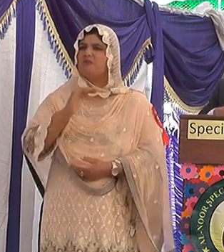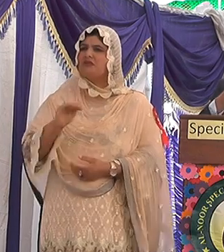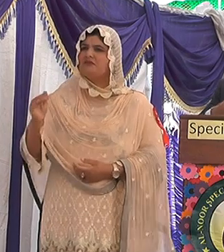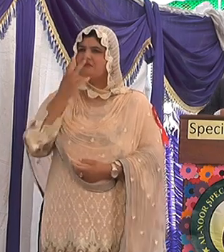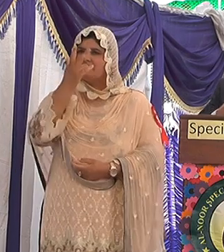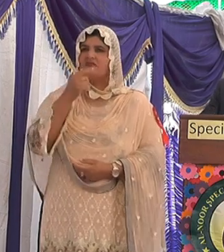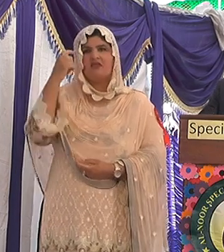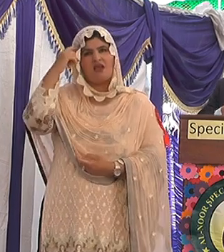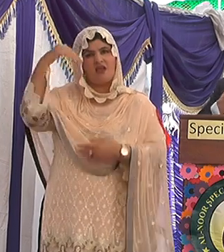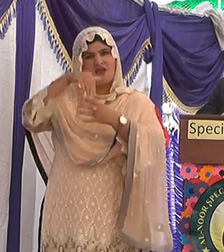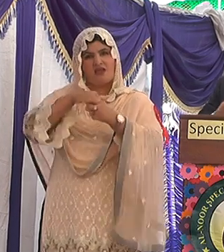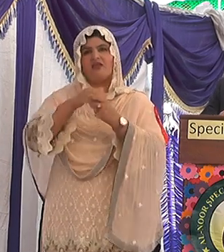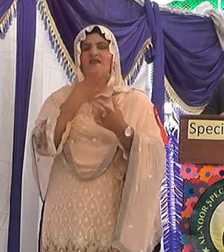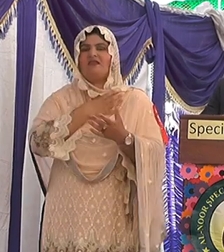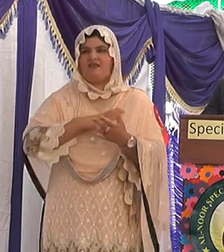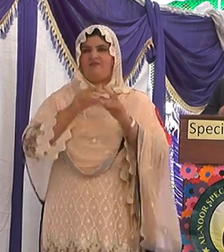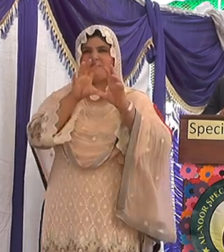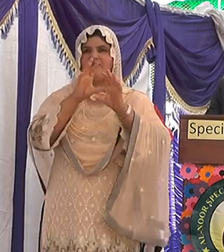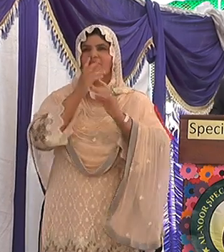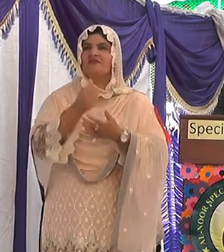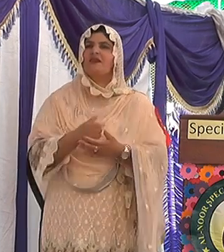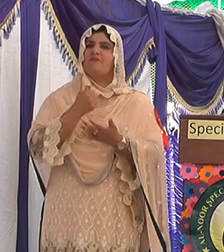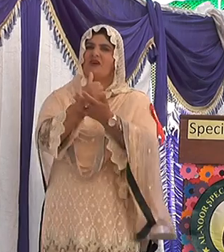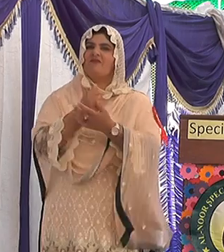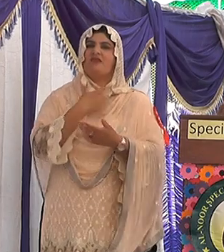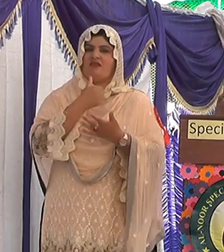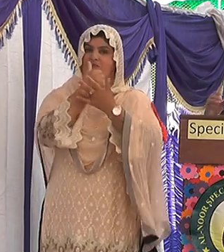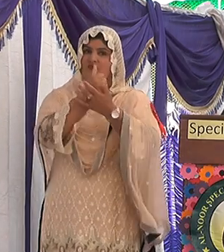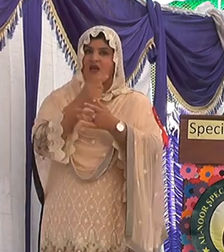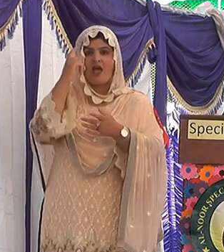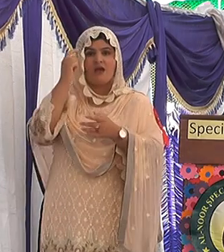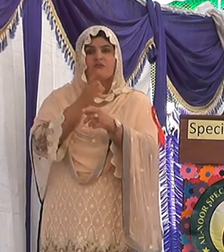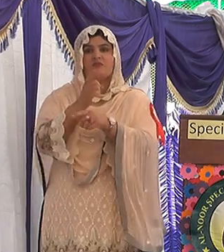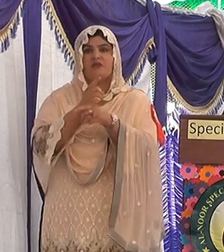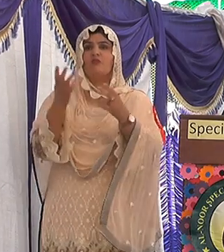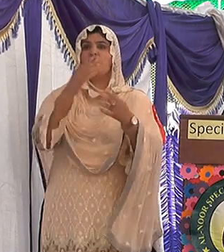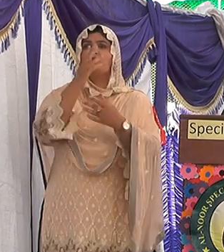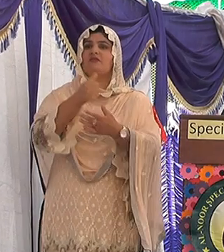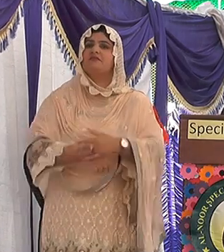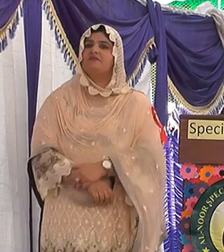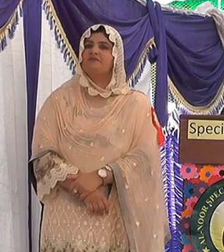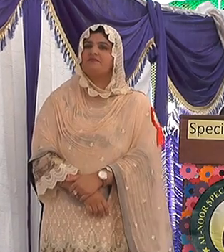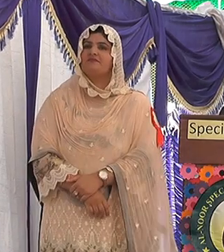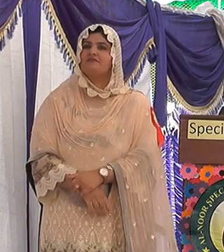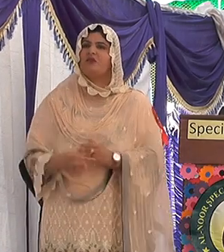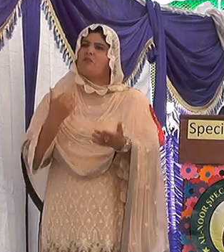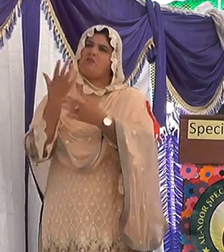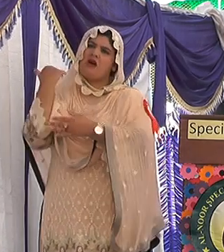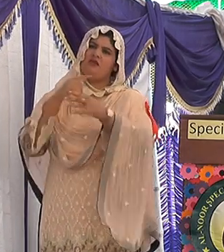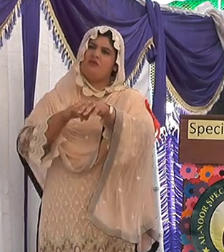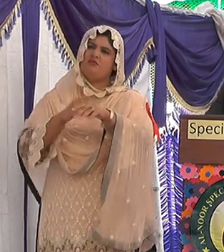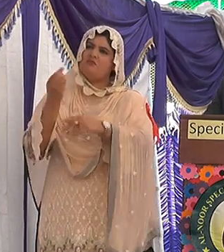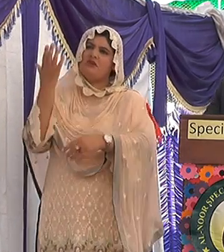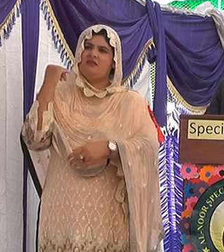ان کی انرسلس میں ریلائز کروانا ہے یعنی ہلپ کرنی ہے کہ اپنے اندر کو جان سکیں ہوا یہ کہ کچھ عصہ پہلے